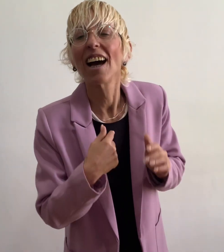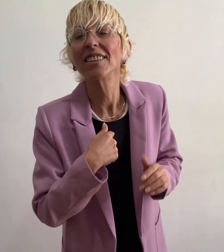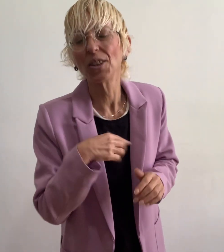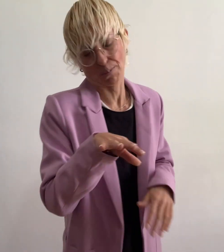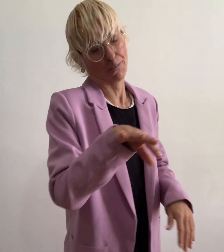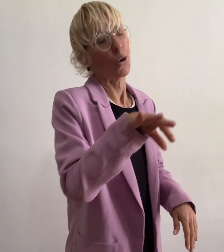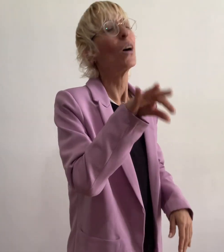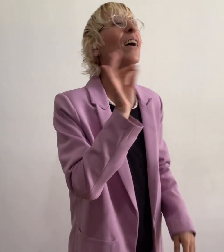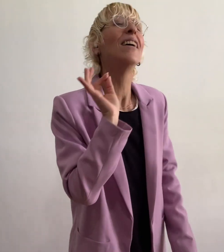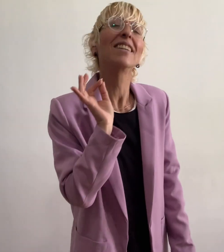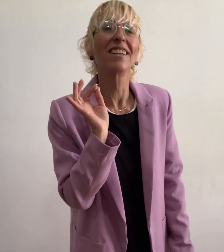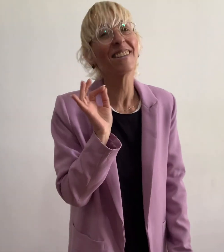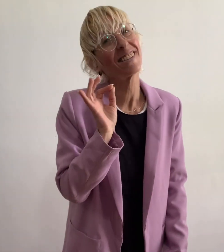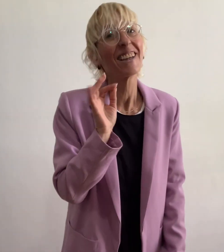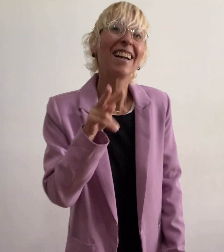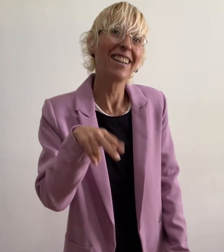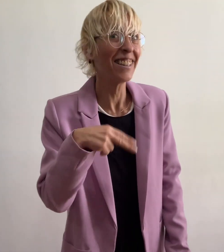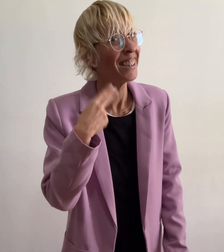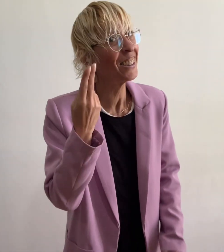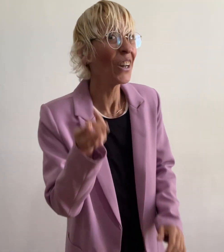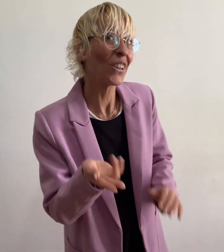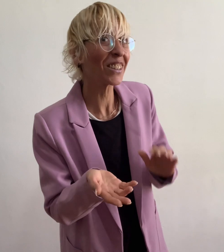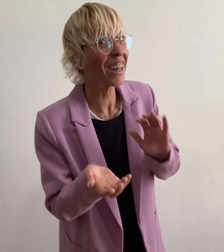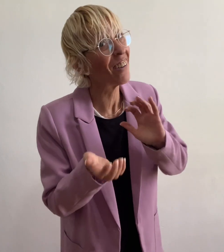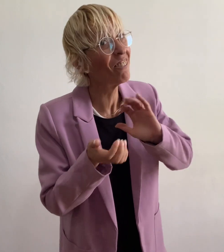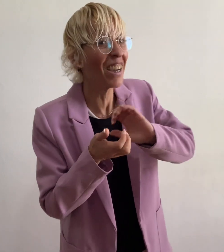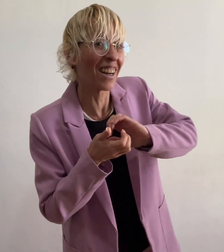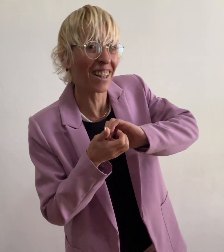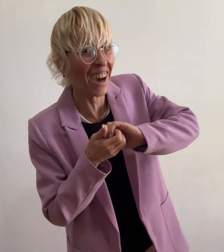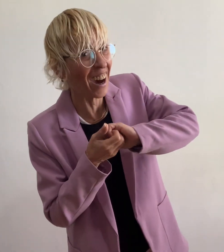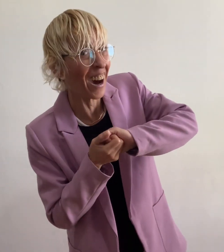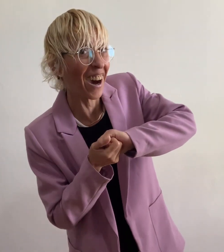אני בוחרת להיות חברה